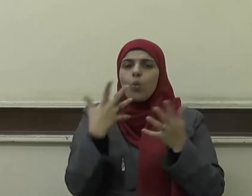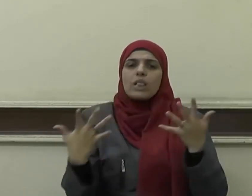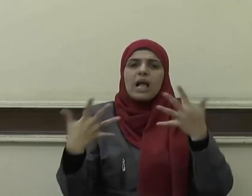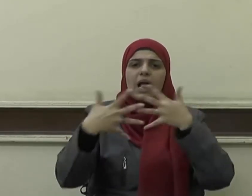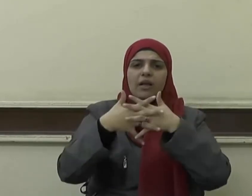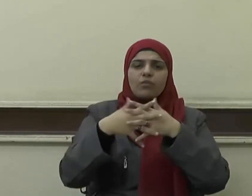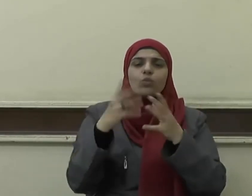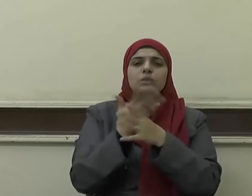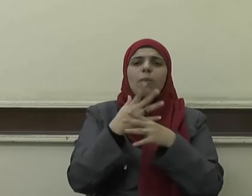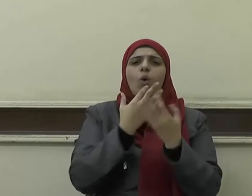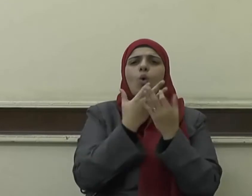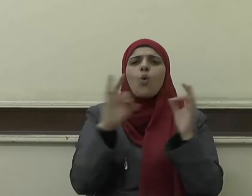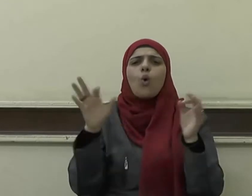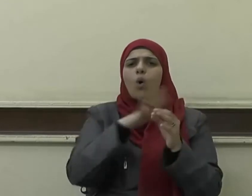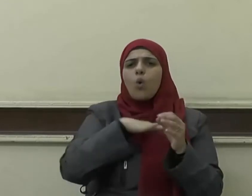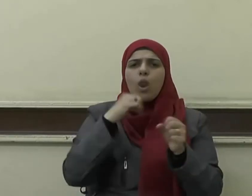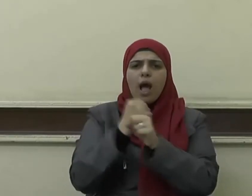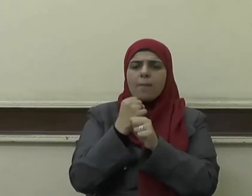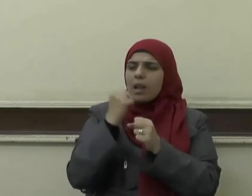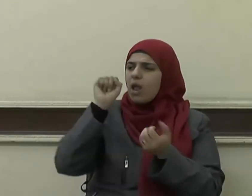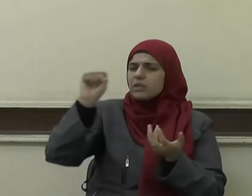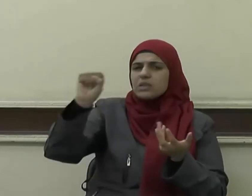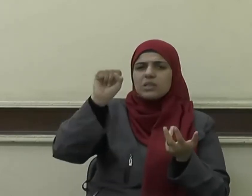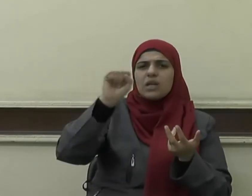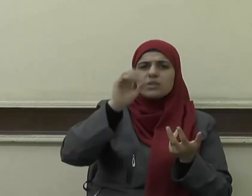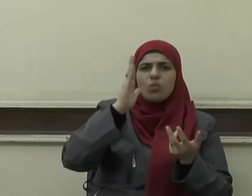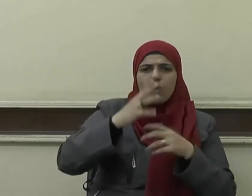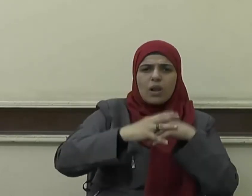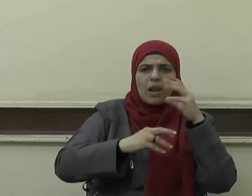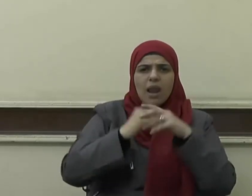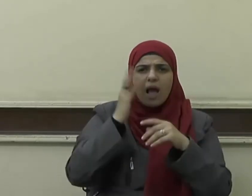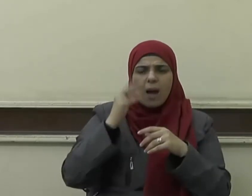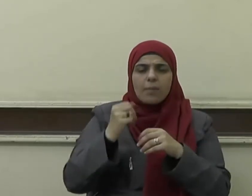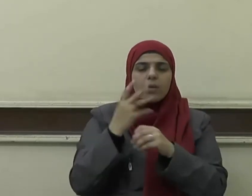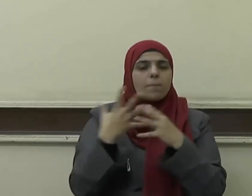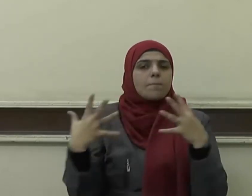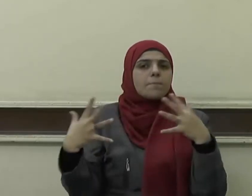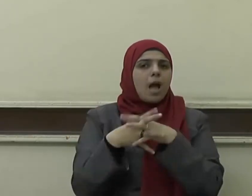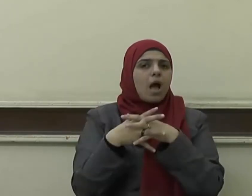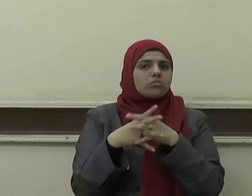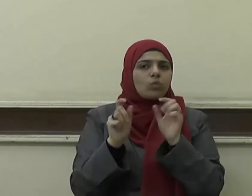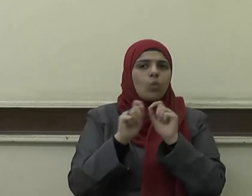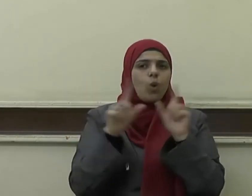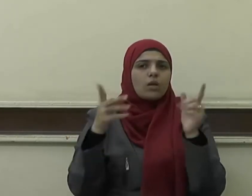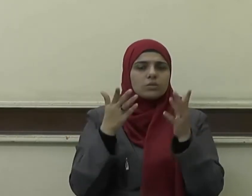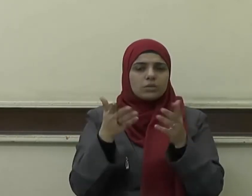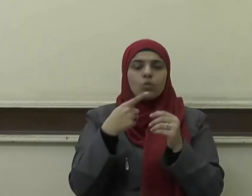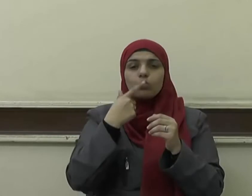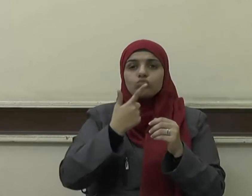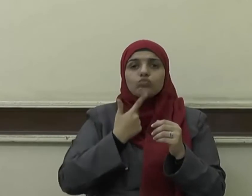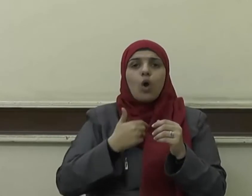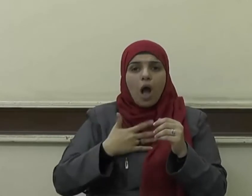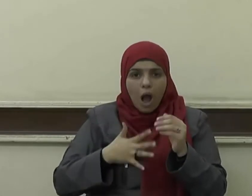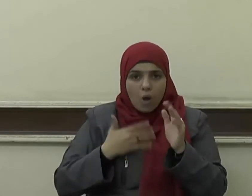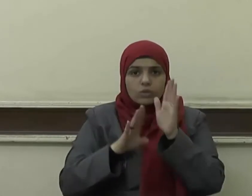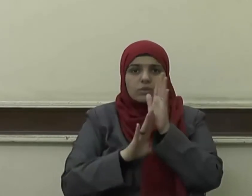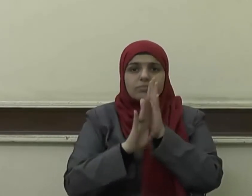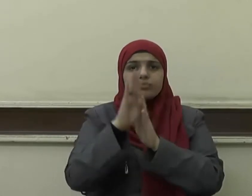وفق المنهج المرسوم ورغبة في الغاية المنشودة فتحقق للبلاد الرخاء